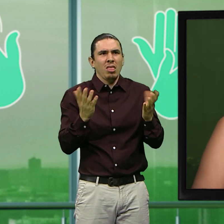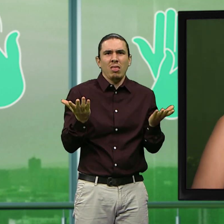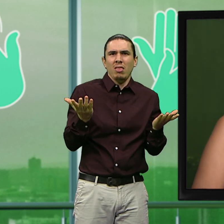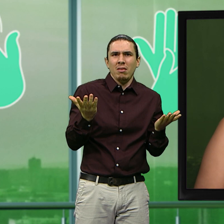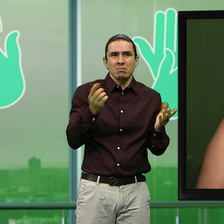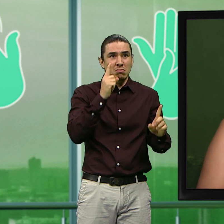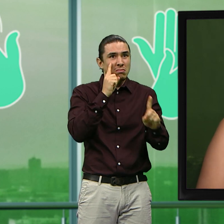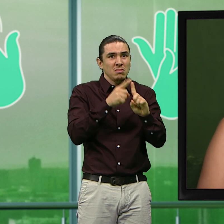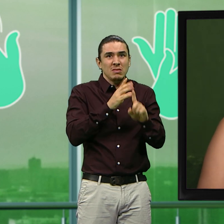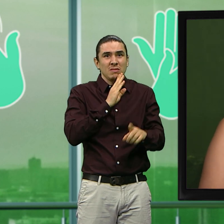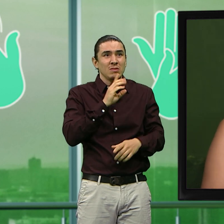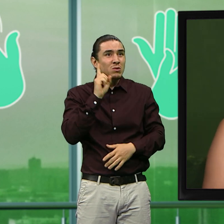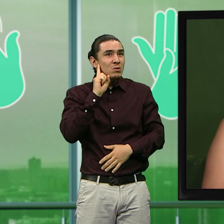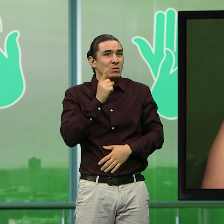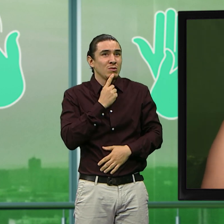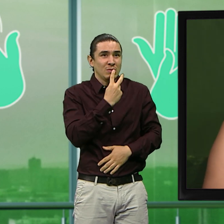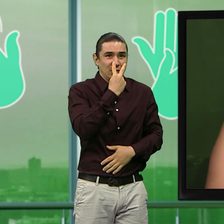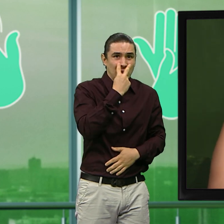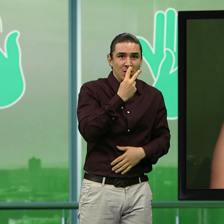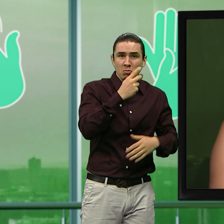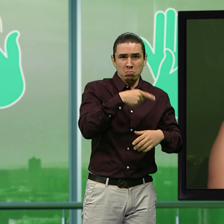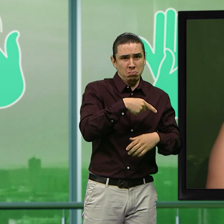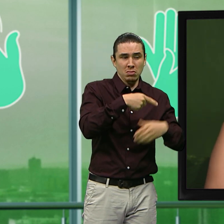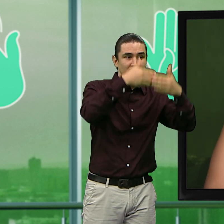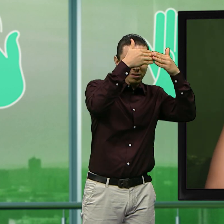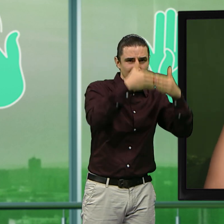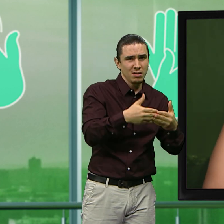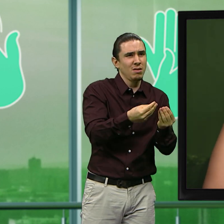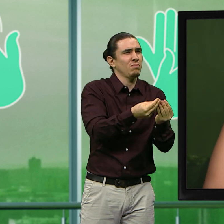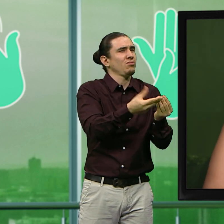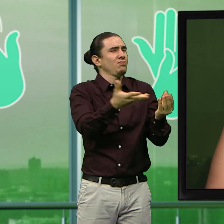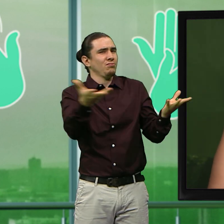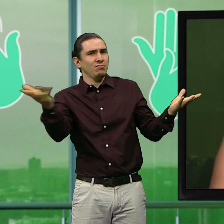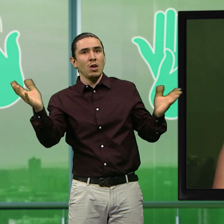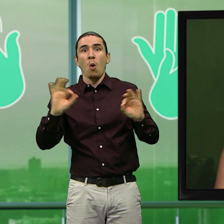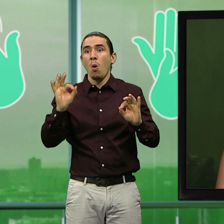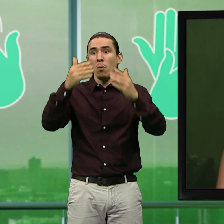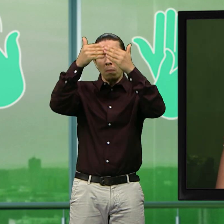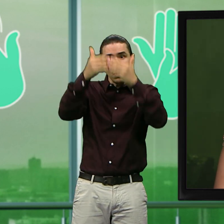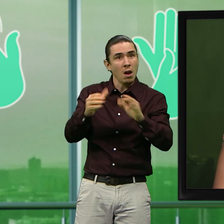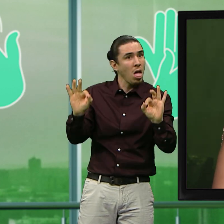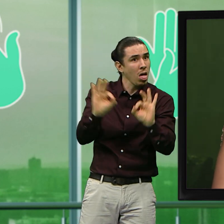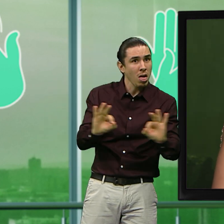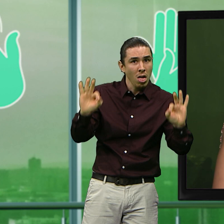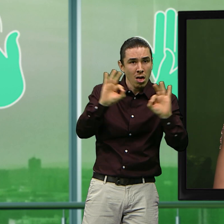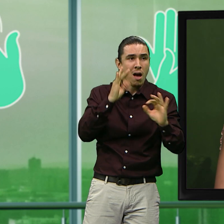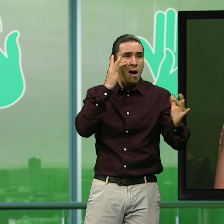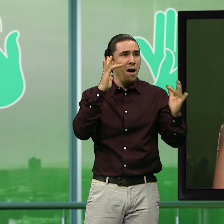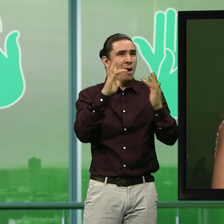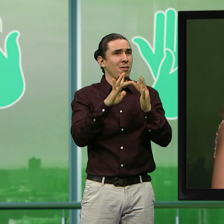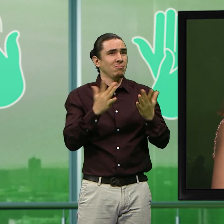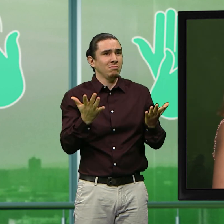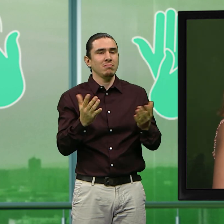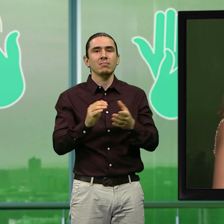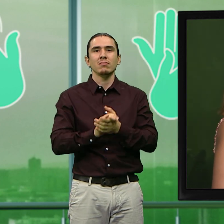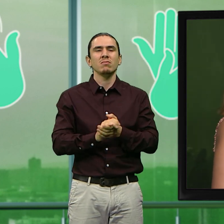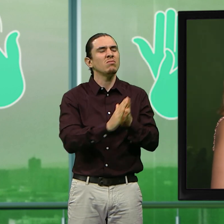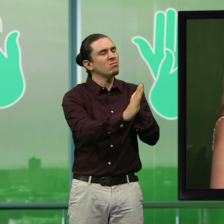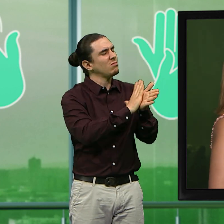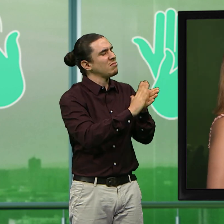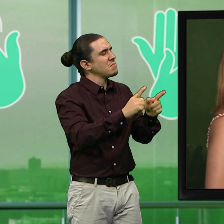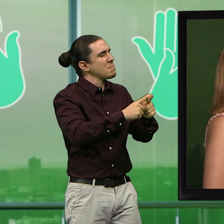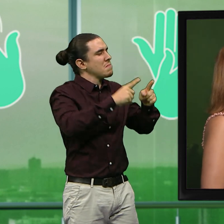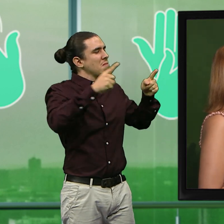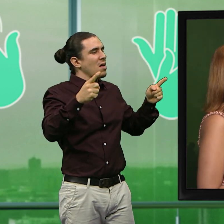personas sordas y ciegas. Y no solamente para ellos, sino para todas las personas con discapacidad. Cuéntanos un poquito sobre